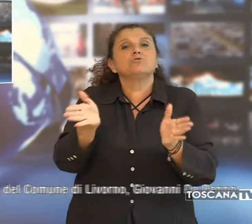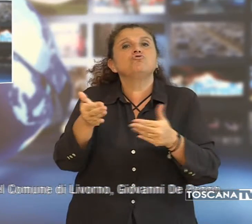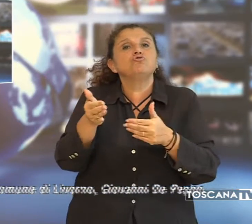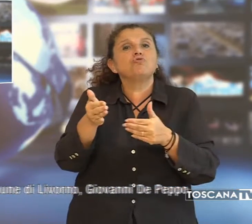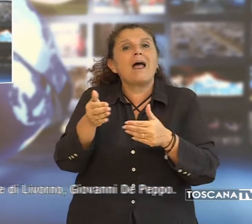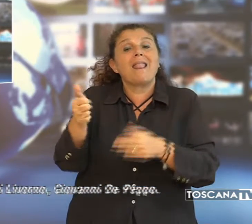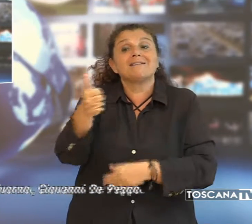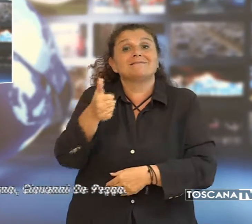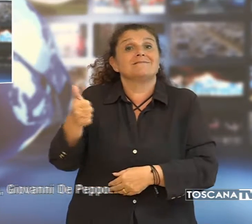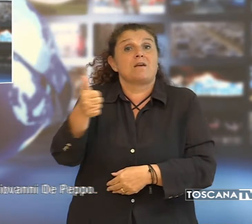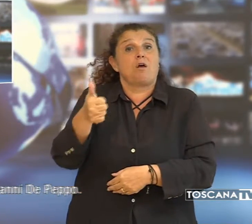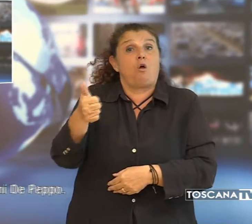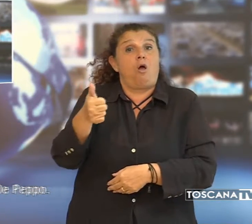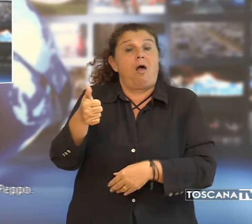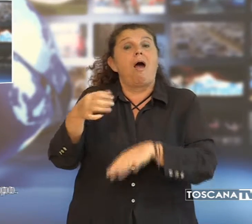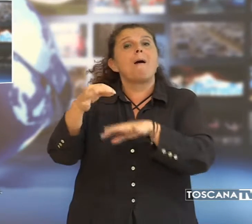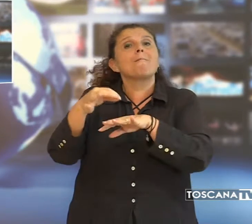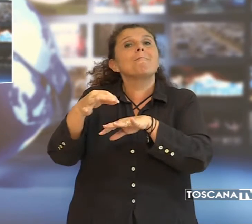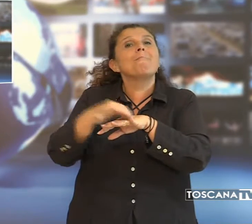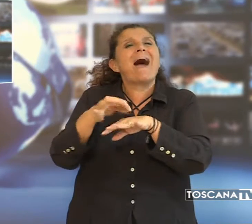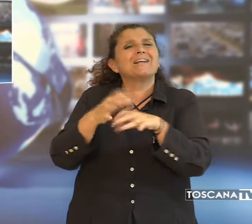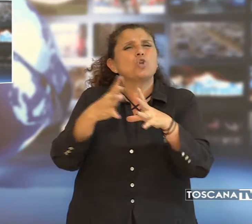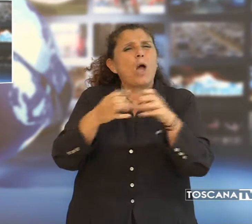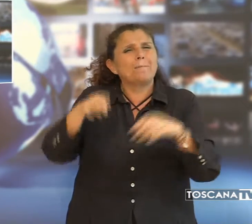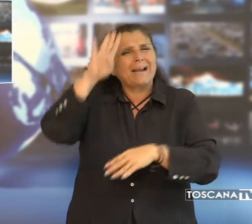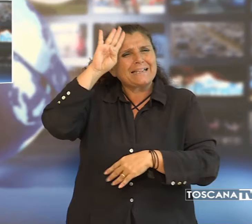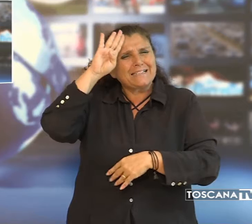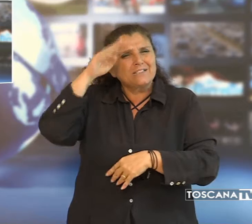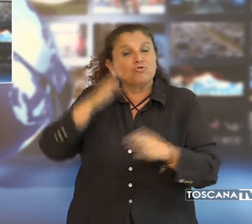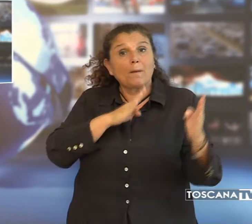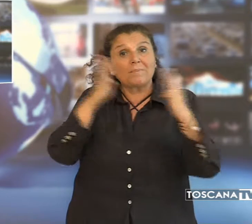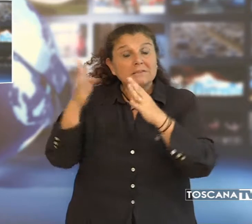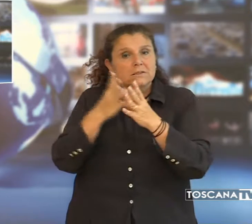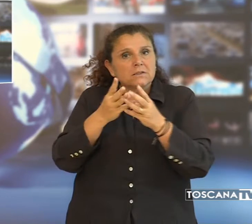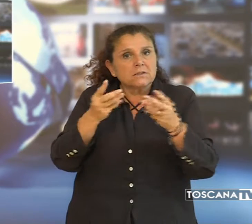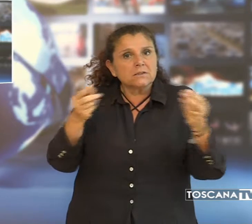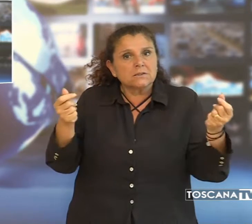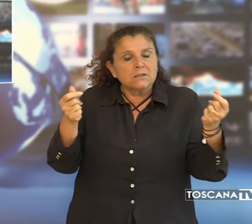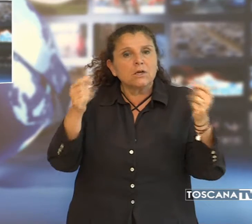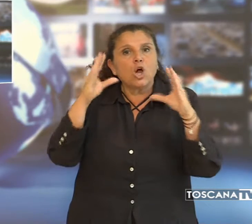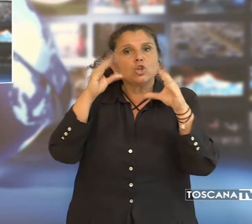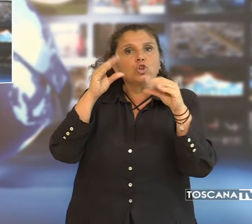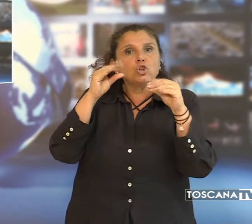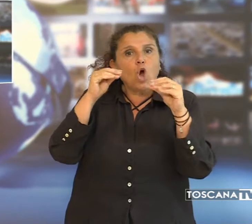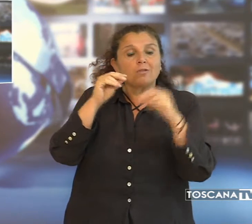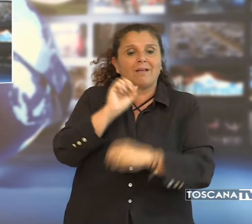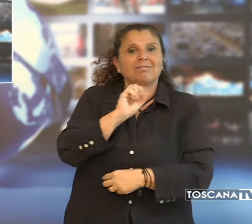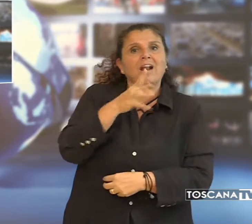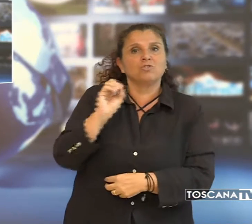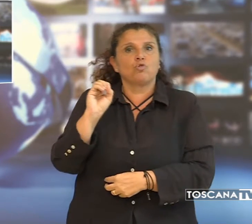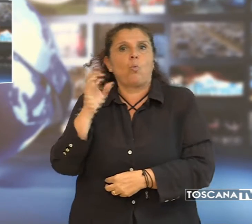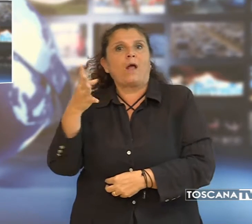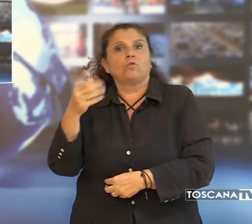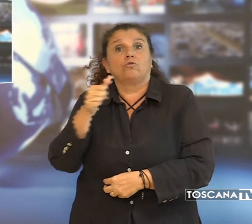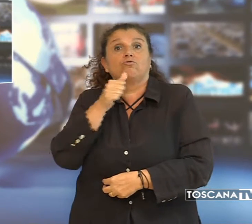singola. Il marito dell'imprenditrice pisana svanita nel nulla la notte tra il 13 e il 14